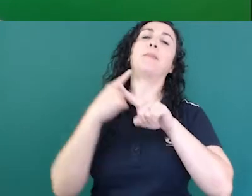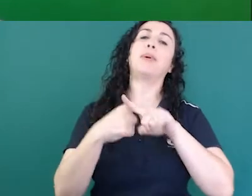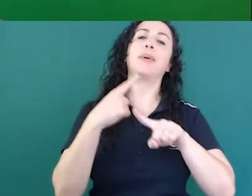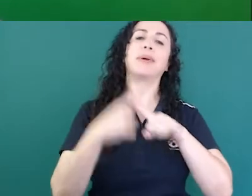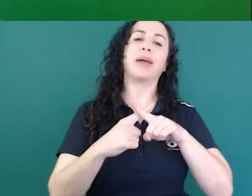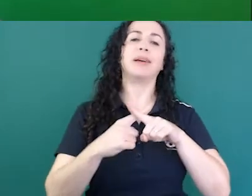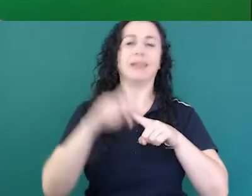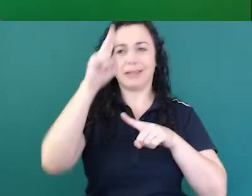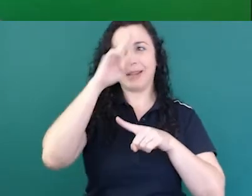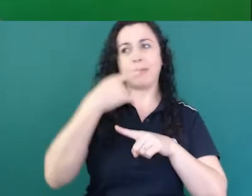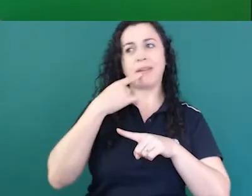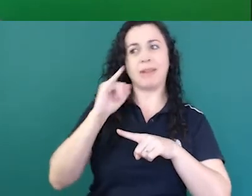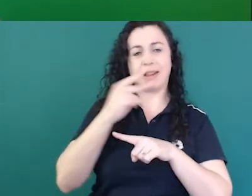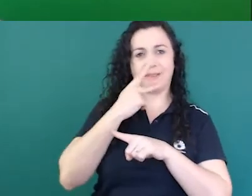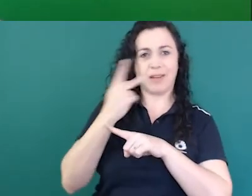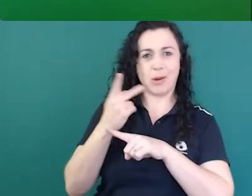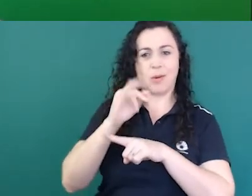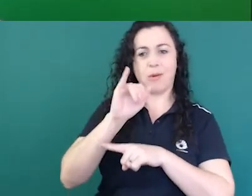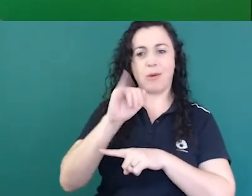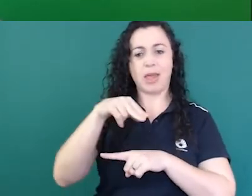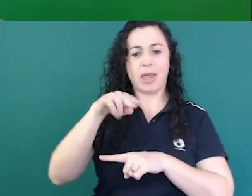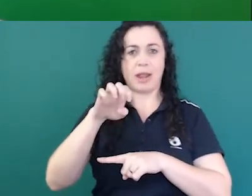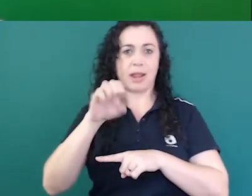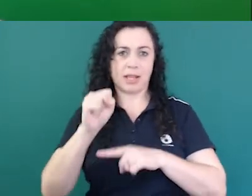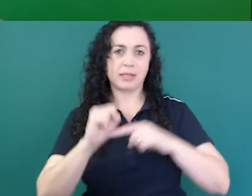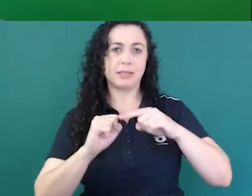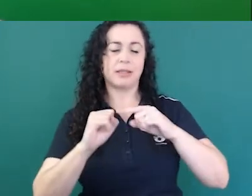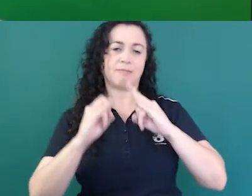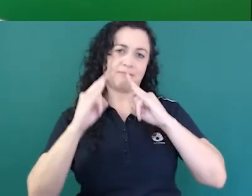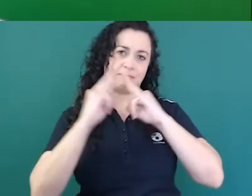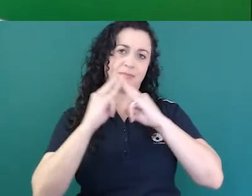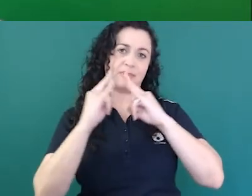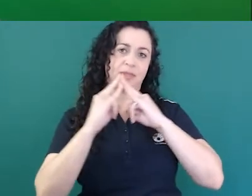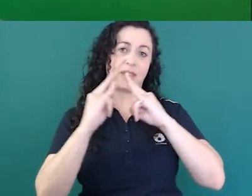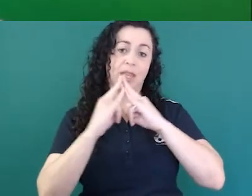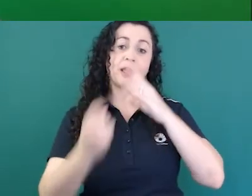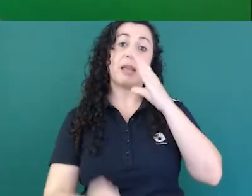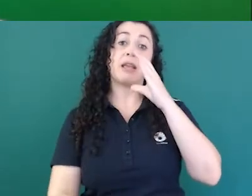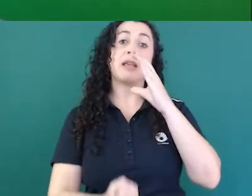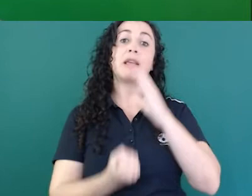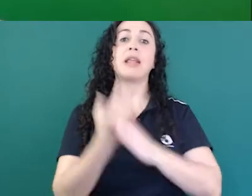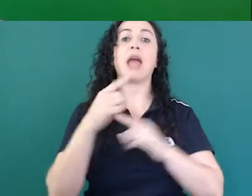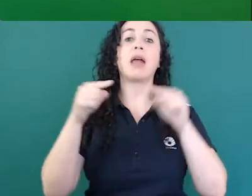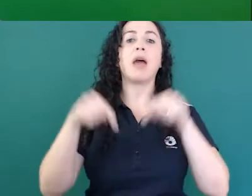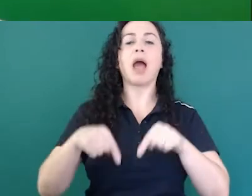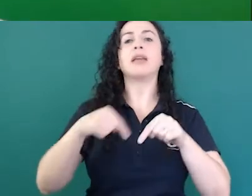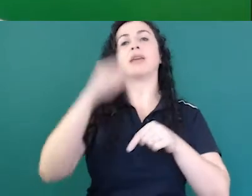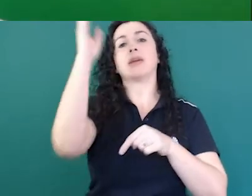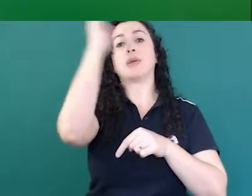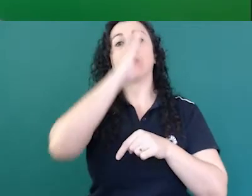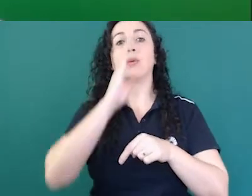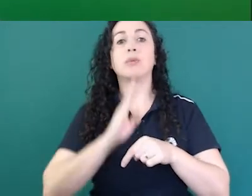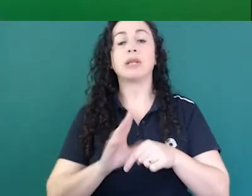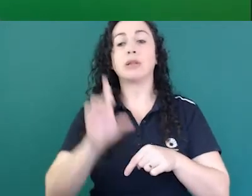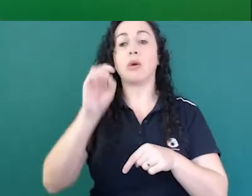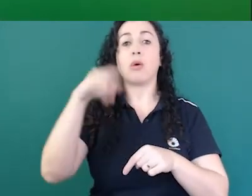professora Ivani comentou, foi uma instituição criada por Dom Pedro II, que é a época que o